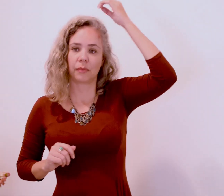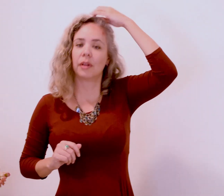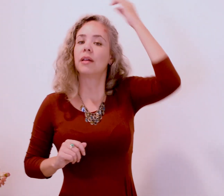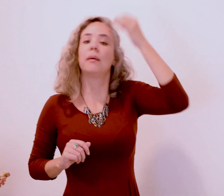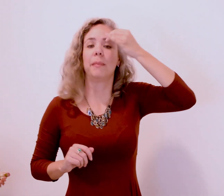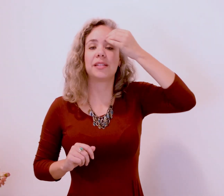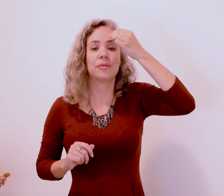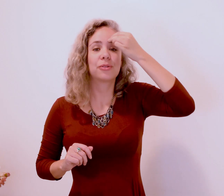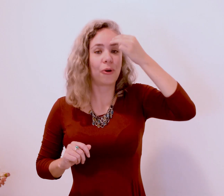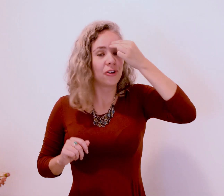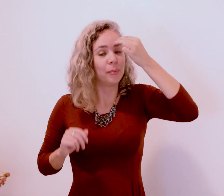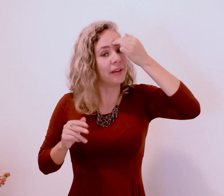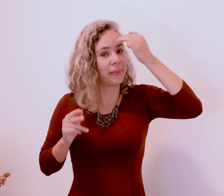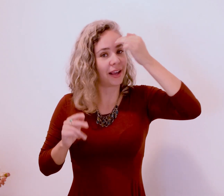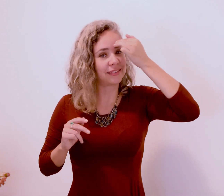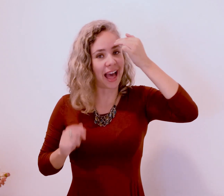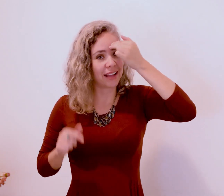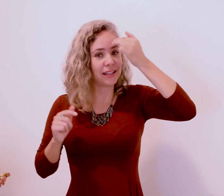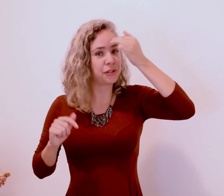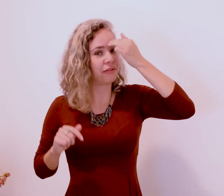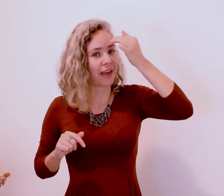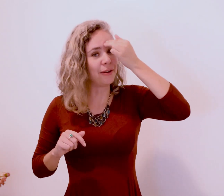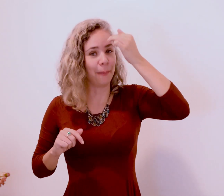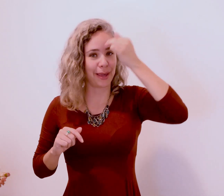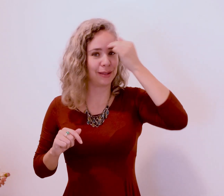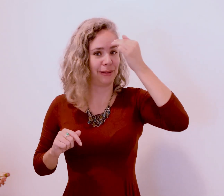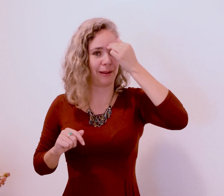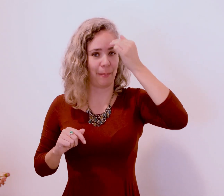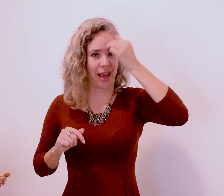Mas eu escolho me libertar deste velho medo também